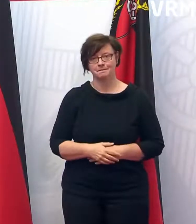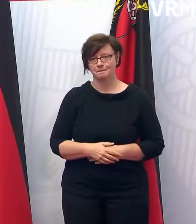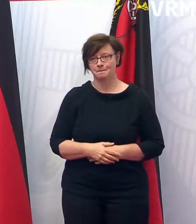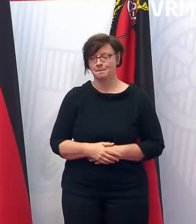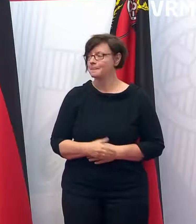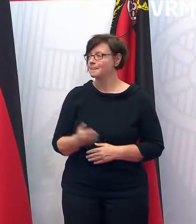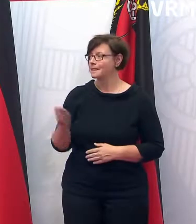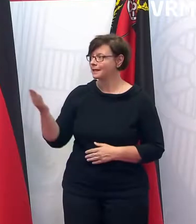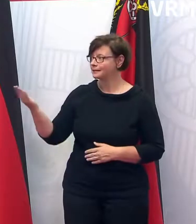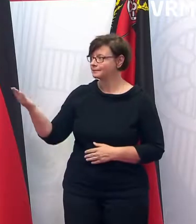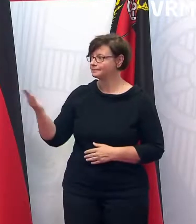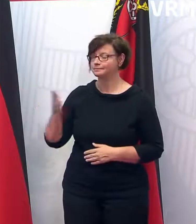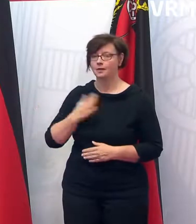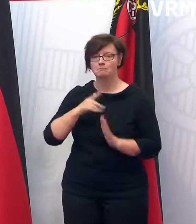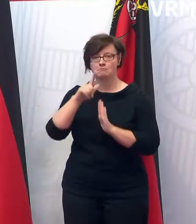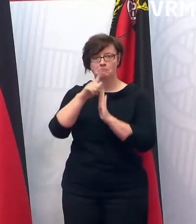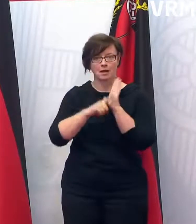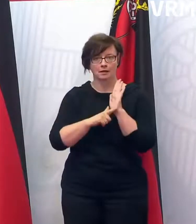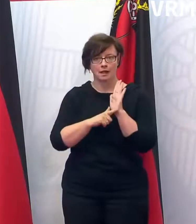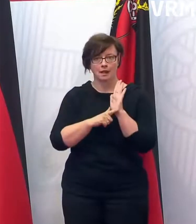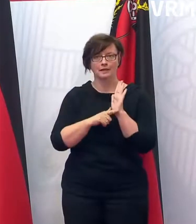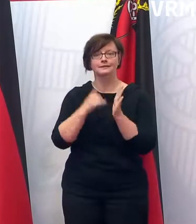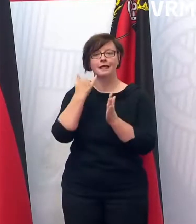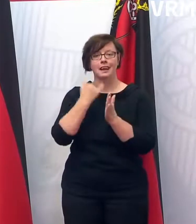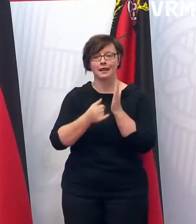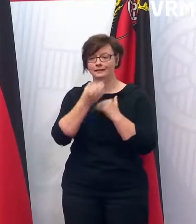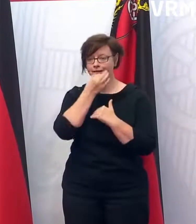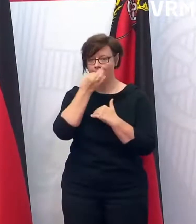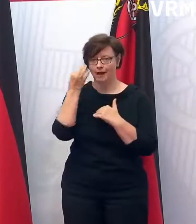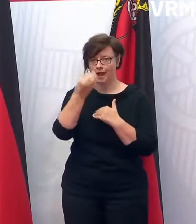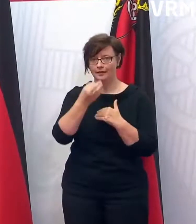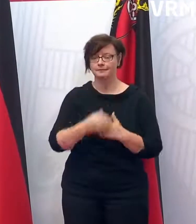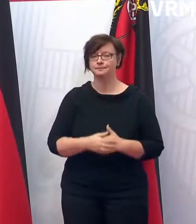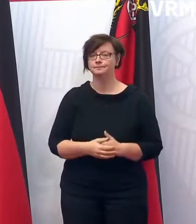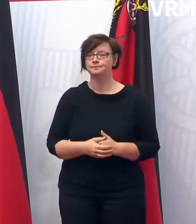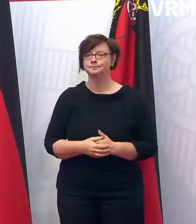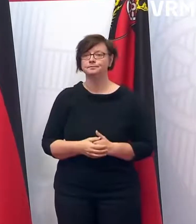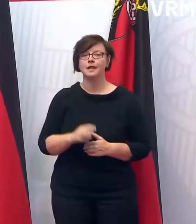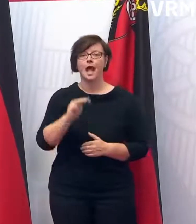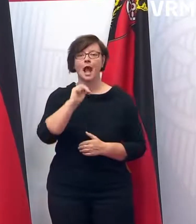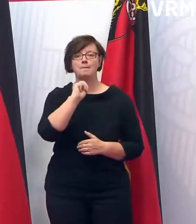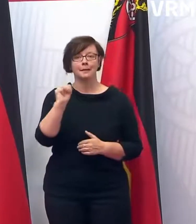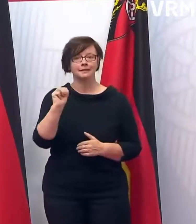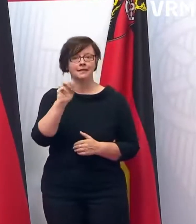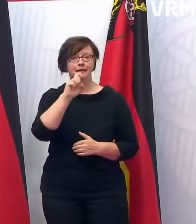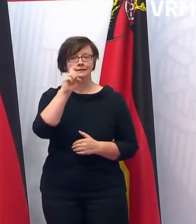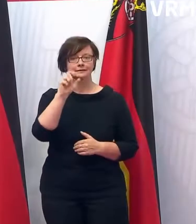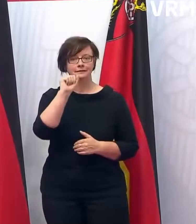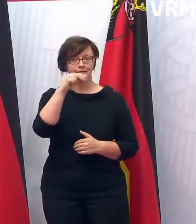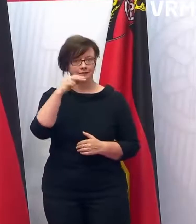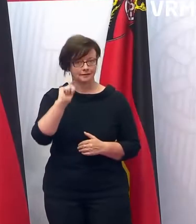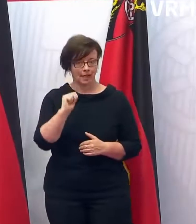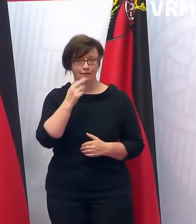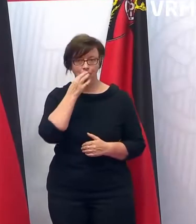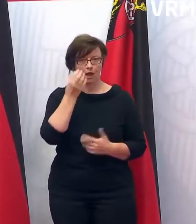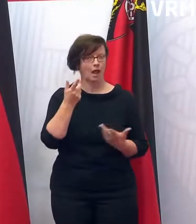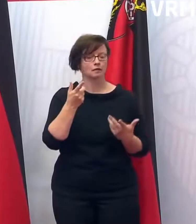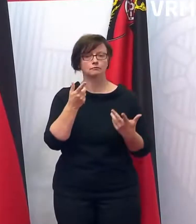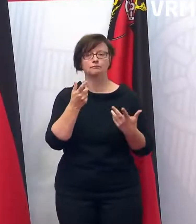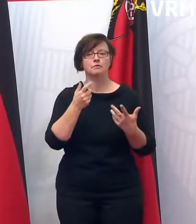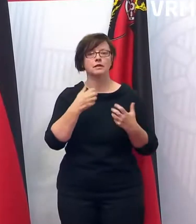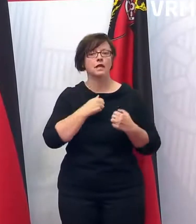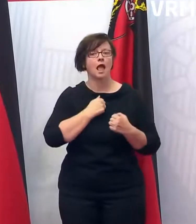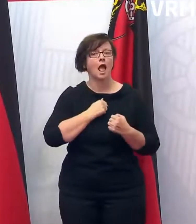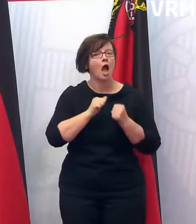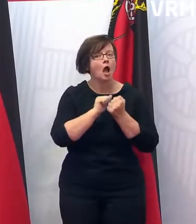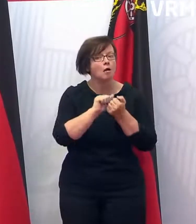Ja, auf meiner Liste ist jetzt sozusagen die letzte Frage. Matthias Zahn möchte etwas zum Komplex Bäder, Saunen